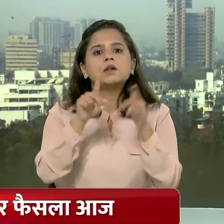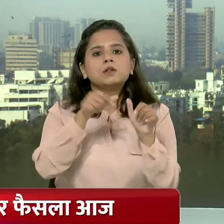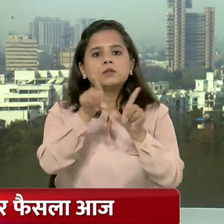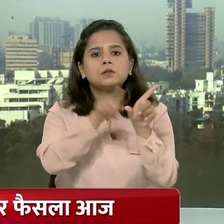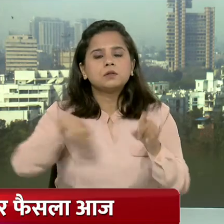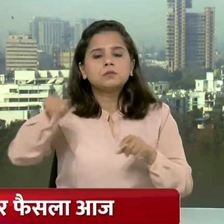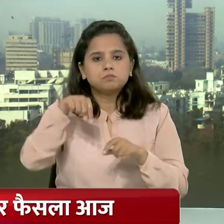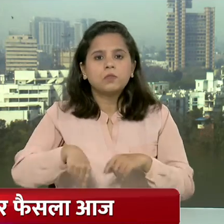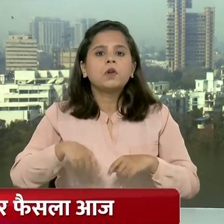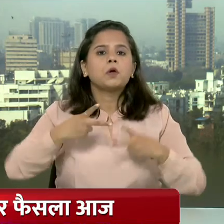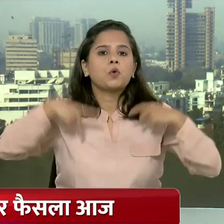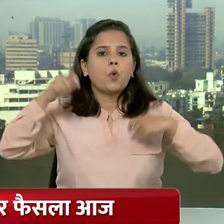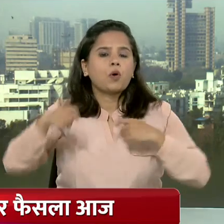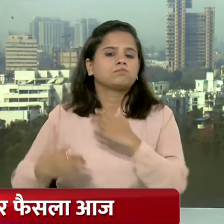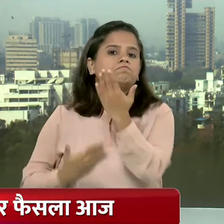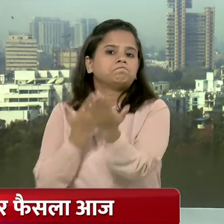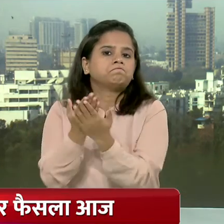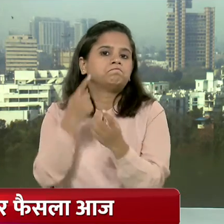नामा दाखे